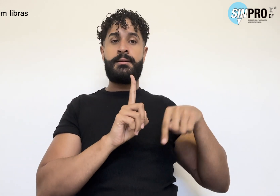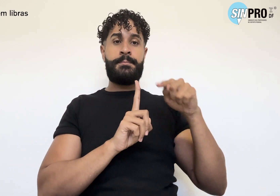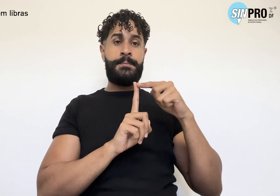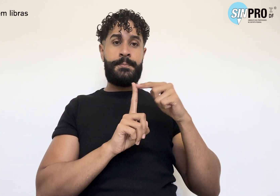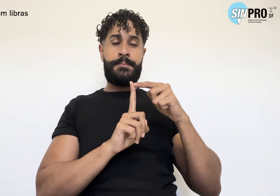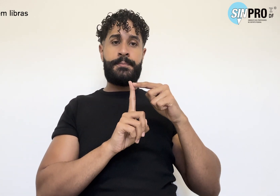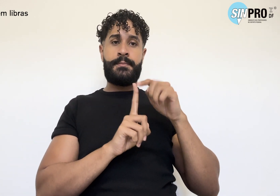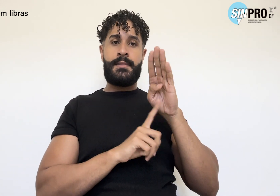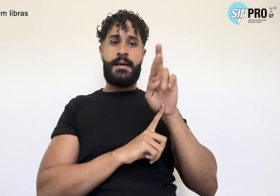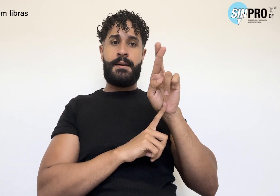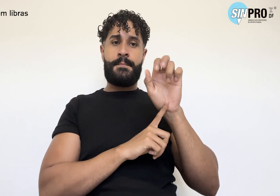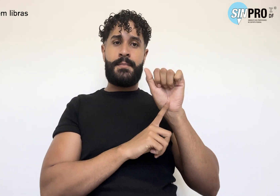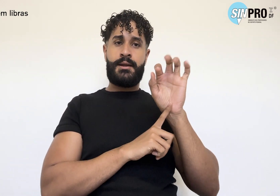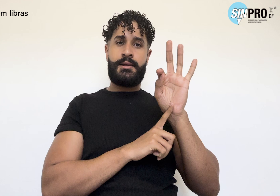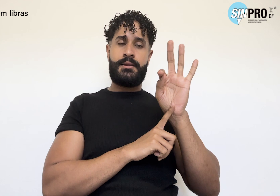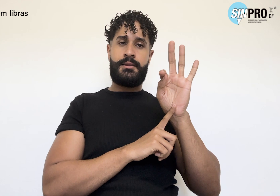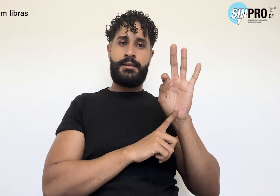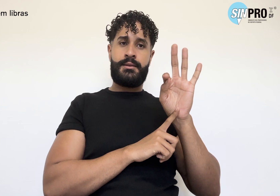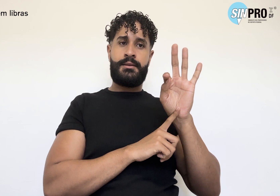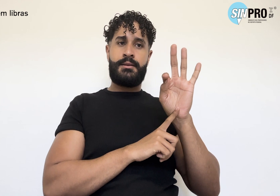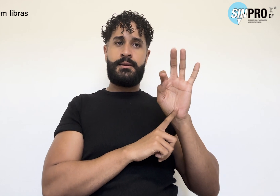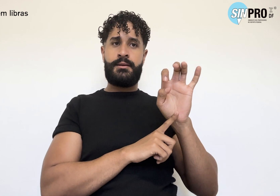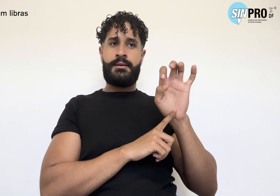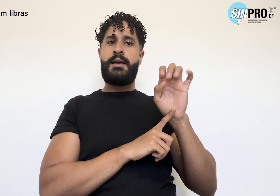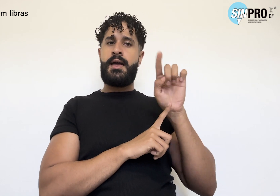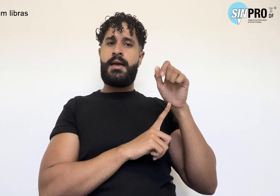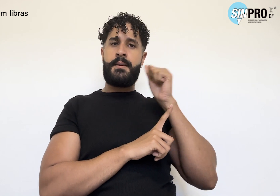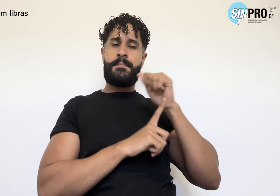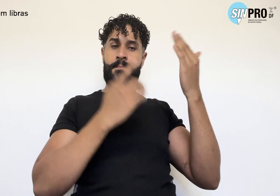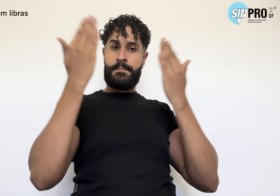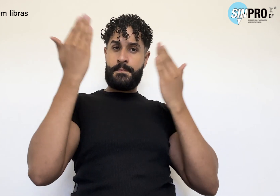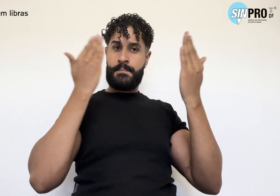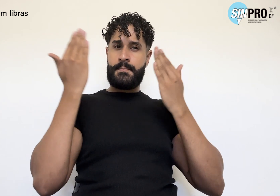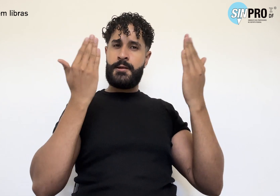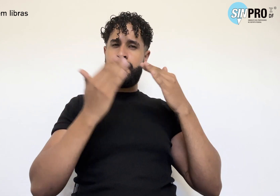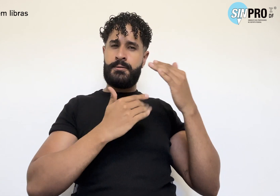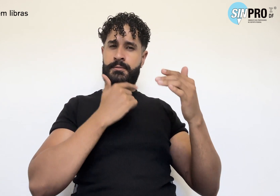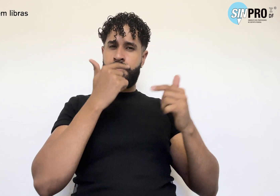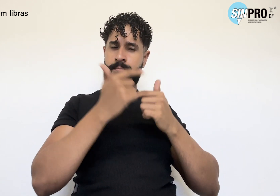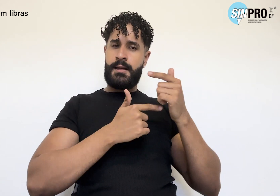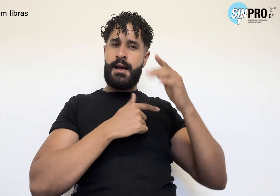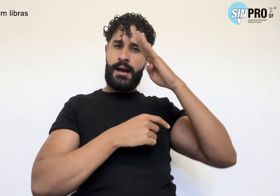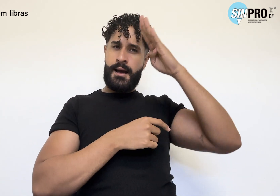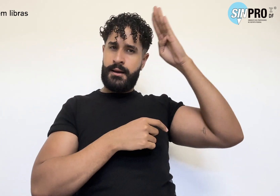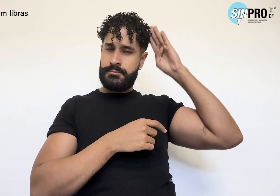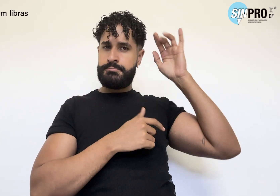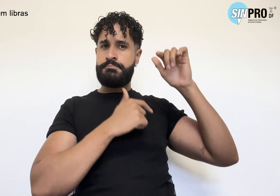Abra T. é psicóloga e acadêmica, cuja trajetória abrange trabalho